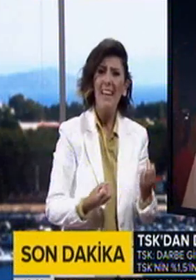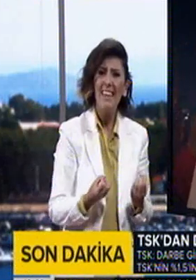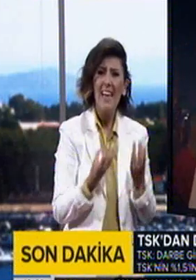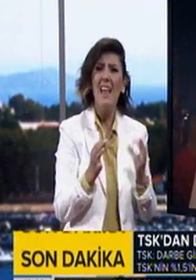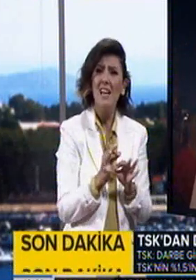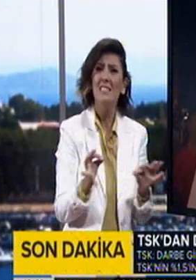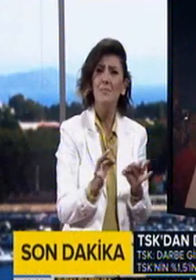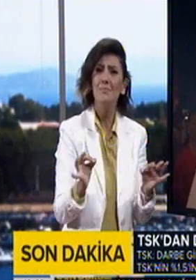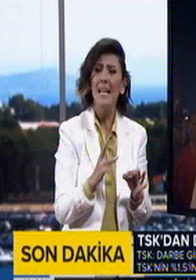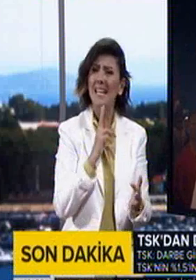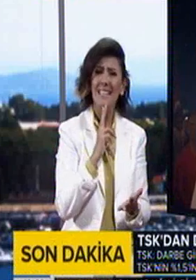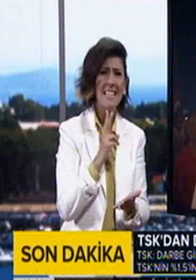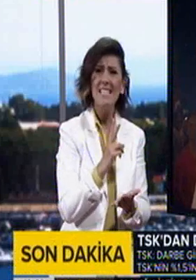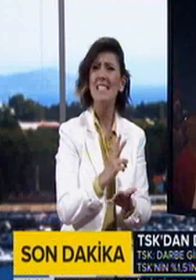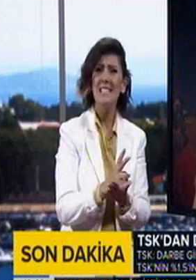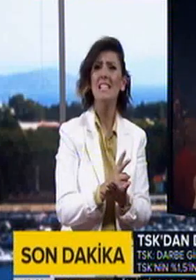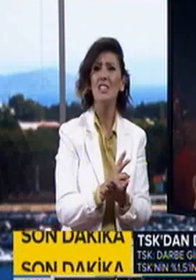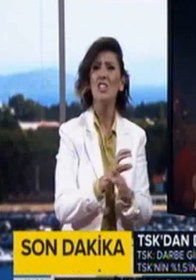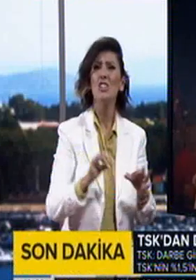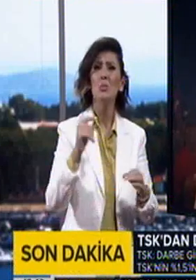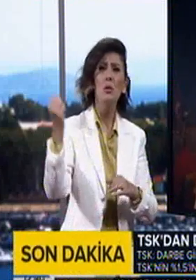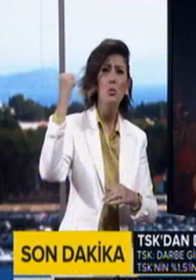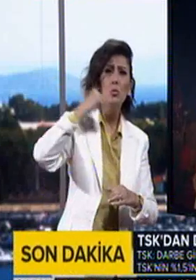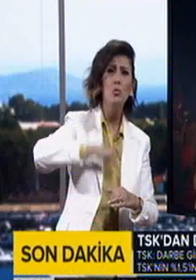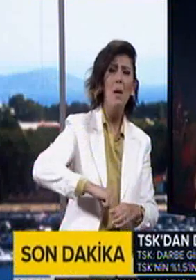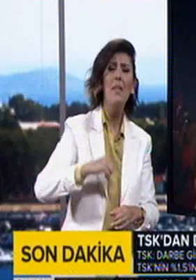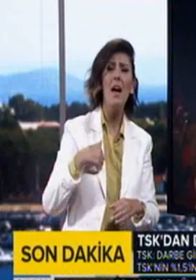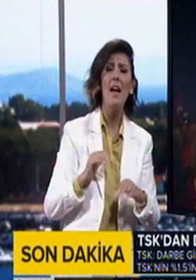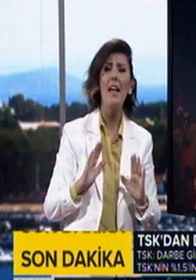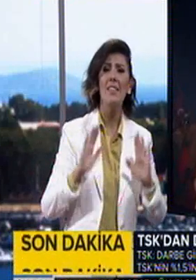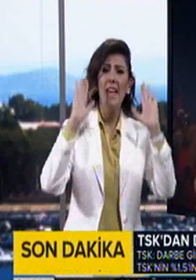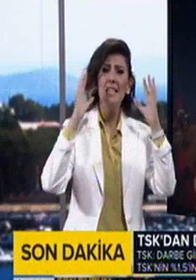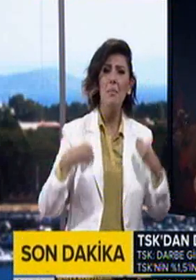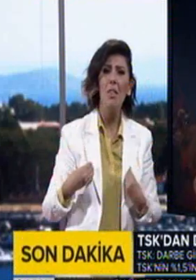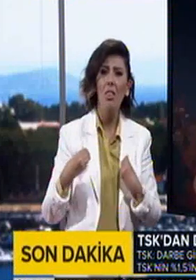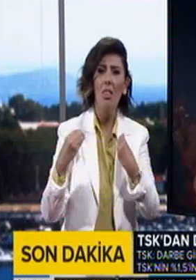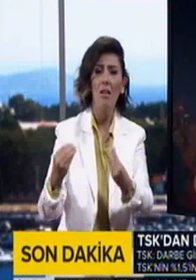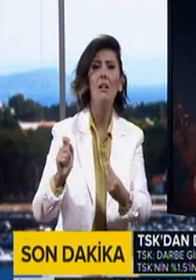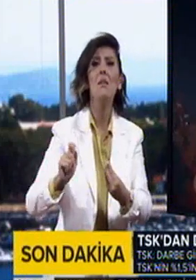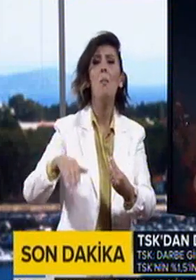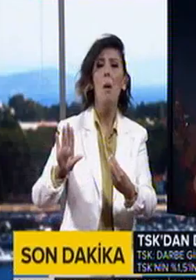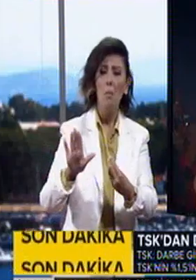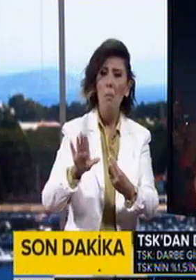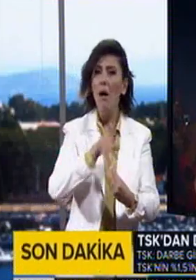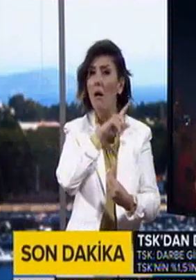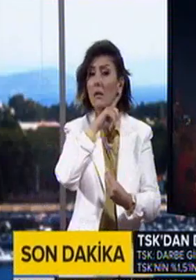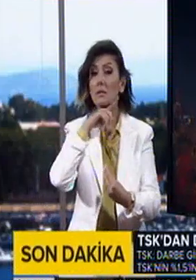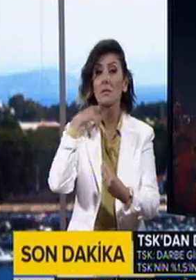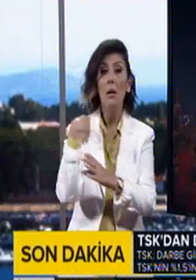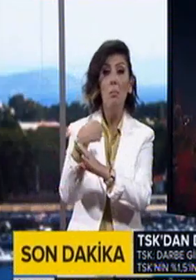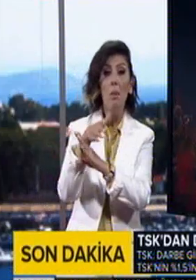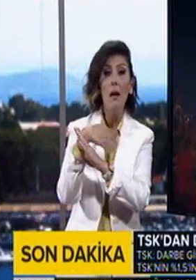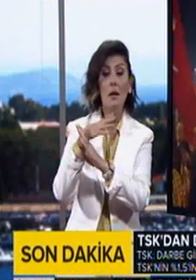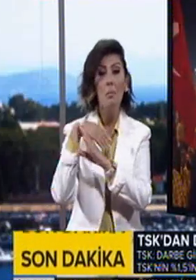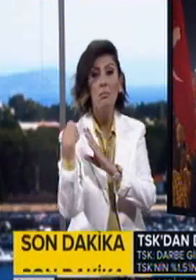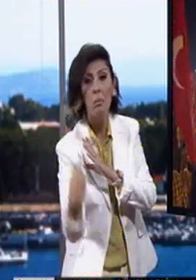kesinlikle ve kesinlikle hiçbir düşmana kesin etmem ve de asla bayrağımı